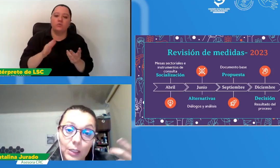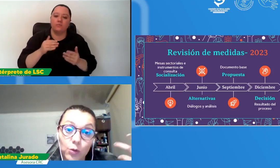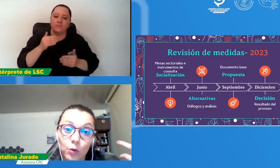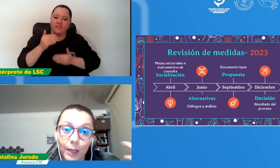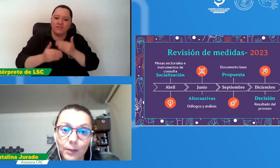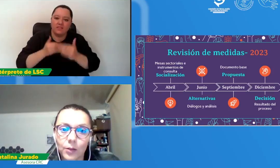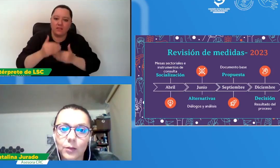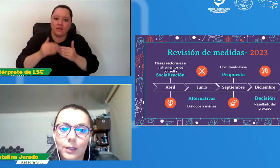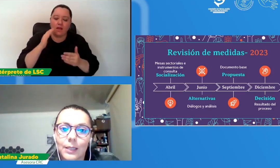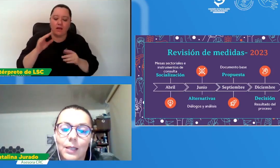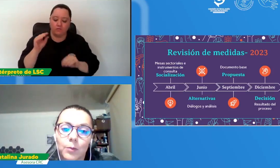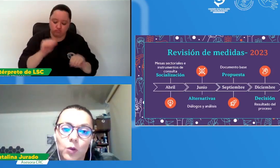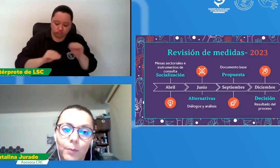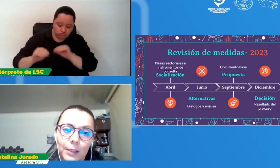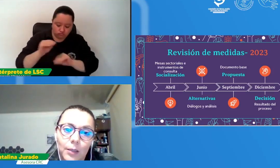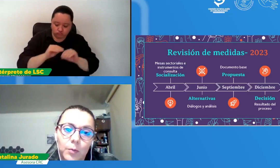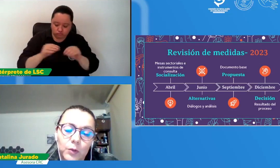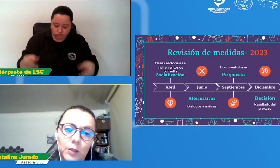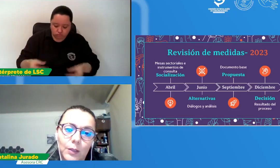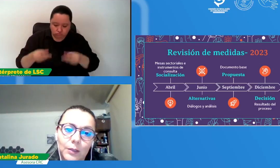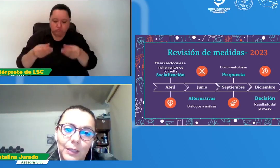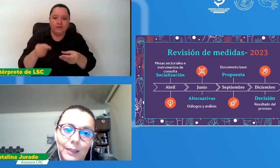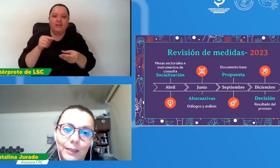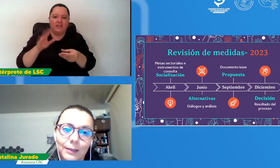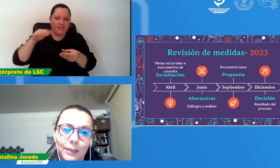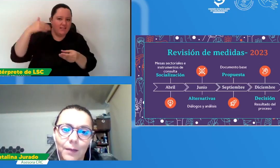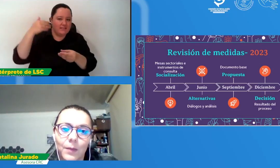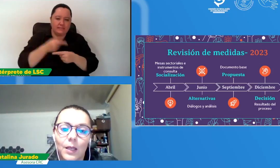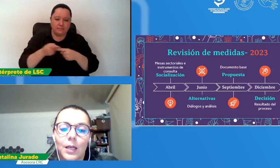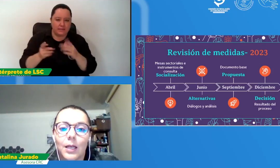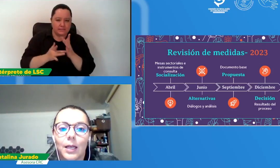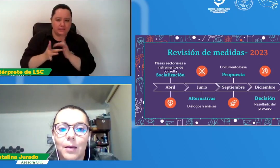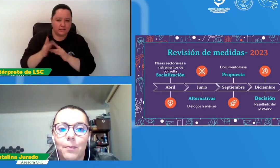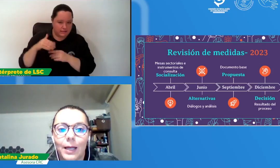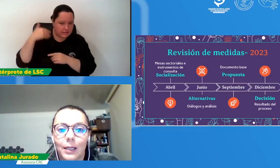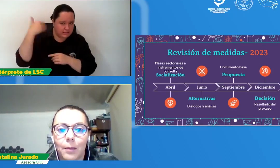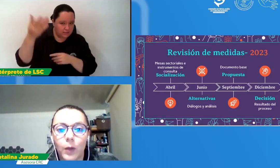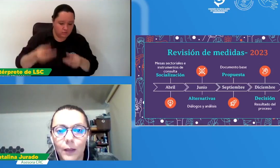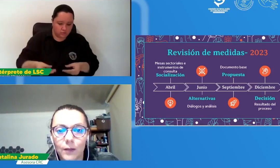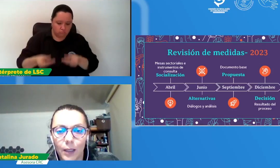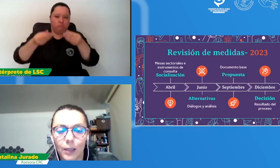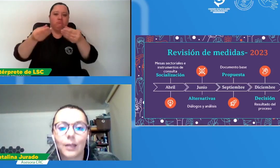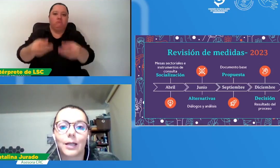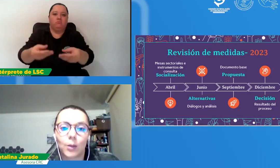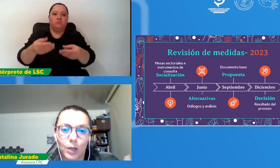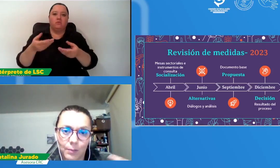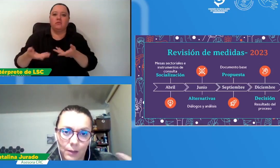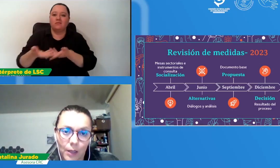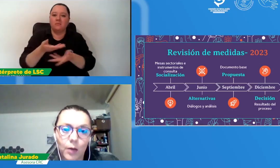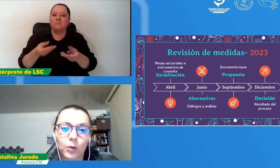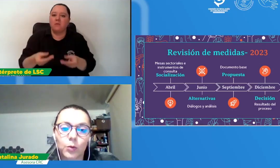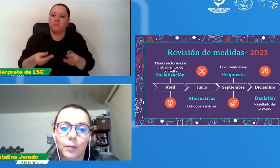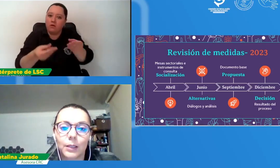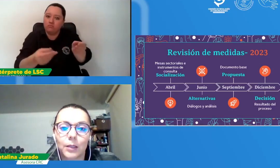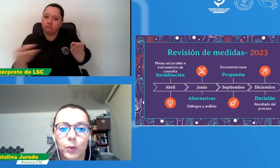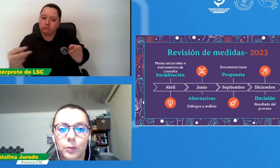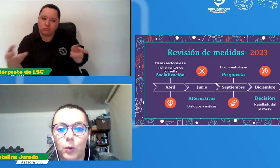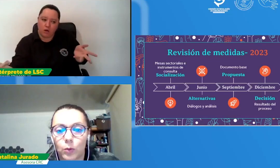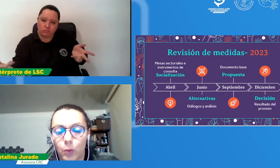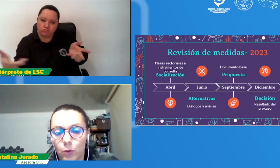instrumento que estaremos compartiendo posterior a Semana Santa para que pueda ser retroalimentado justamente por los